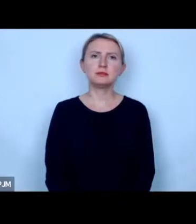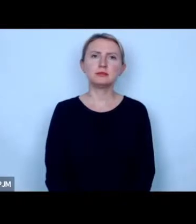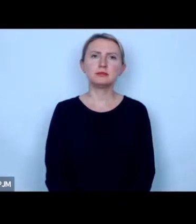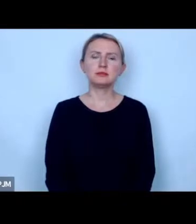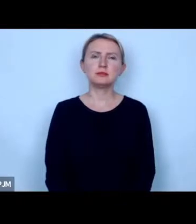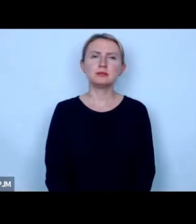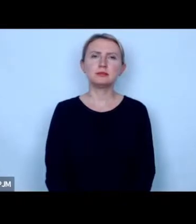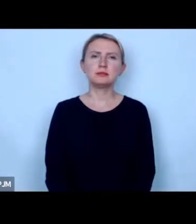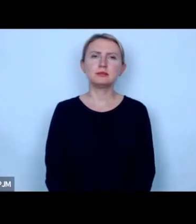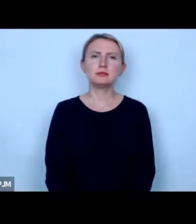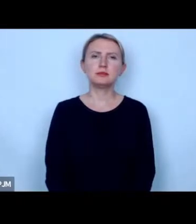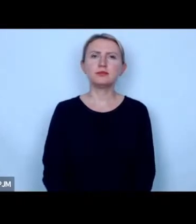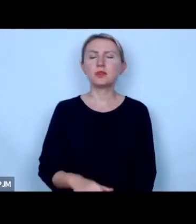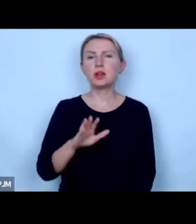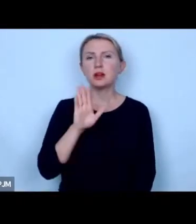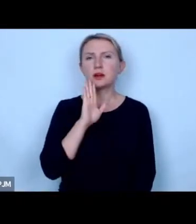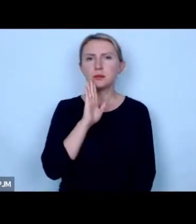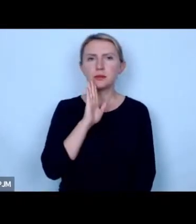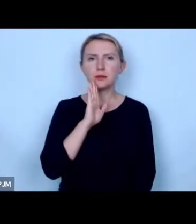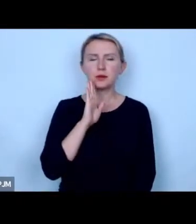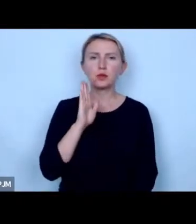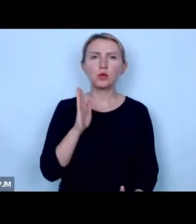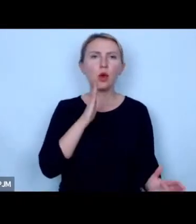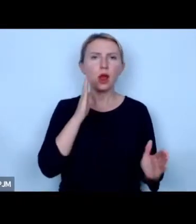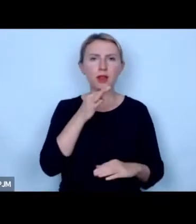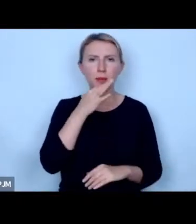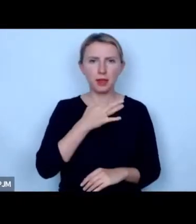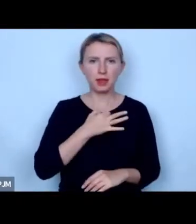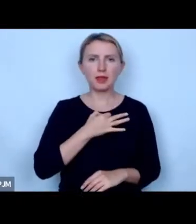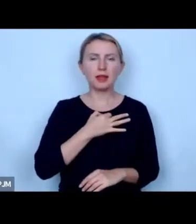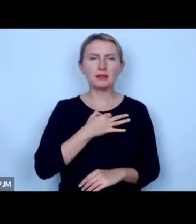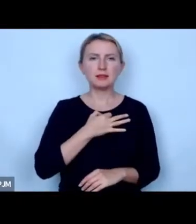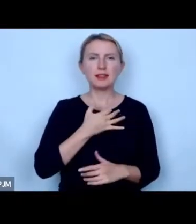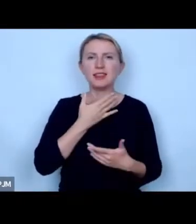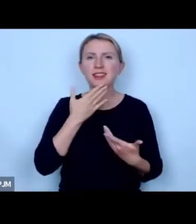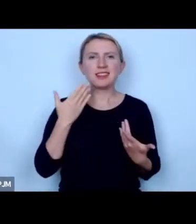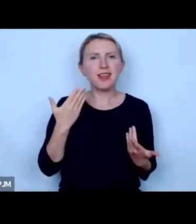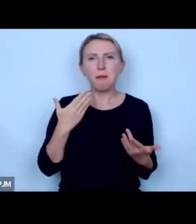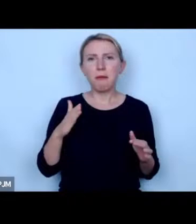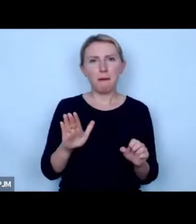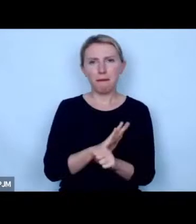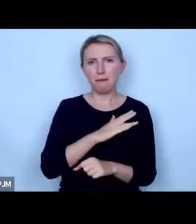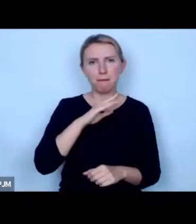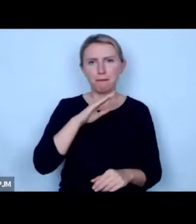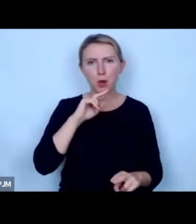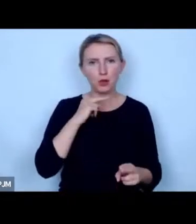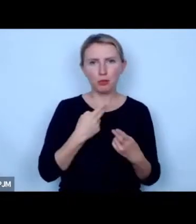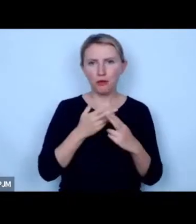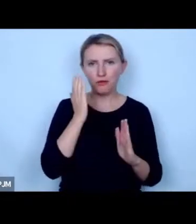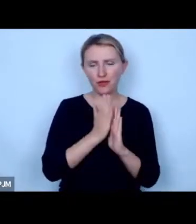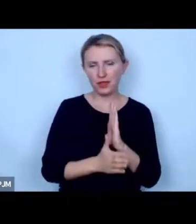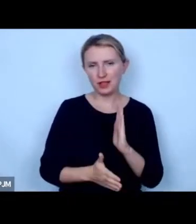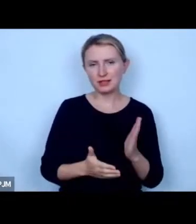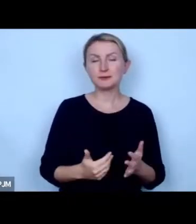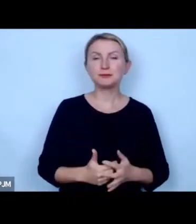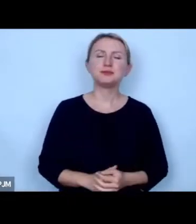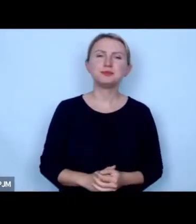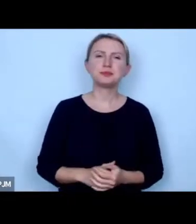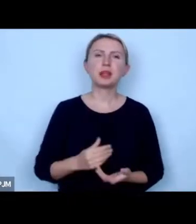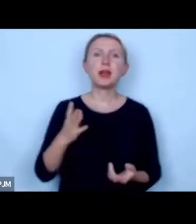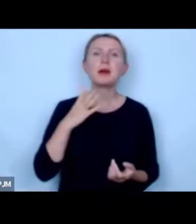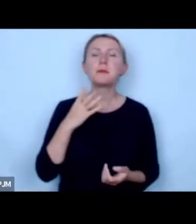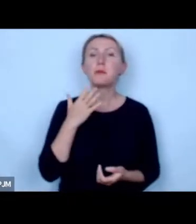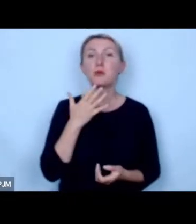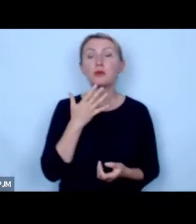no to chyba jest jedno z tych kolejnych pytań na które nie mamy do końca odpowiedzi jak mówiłem